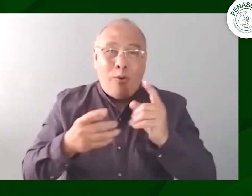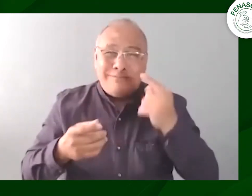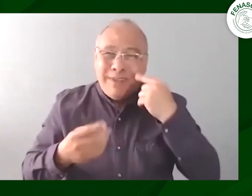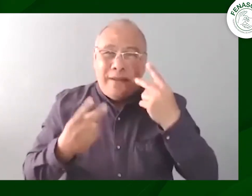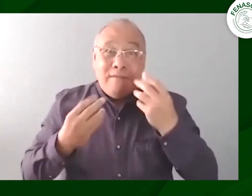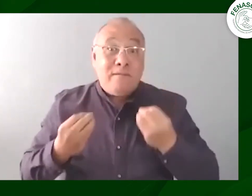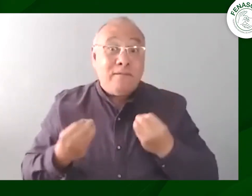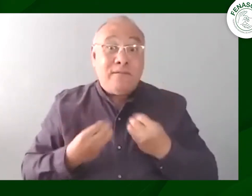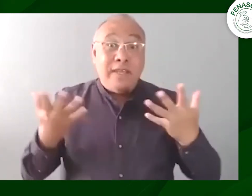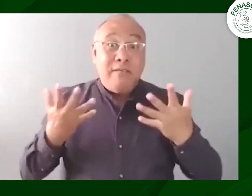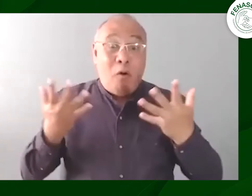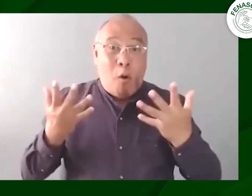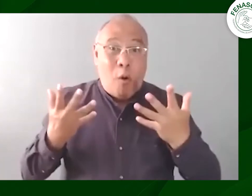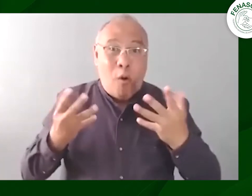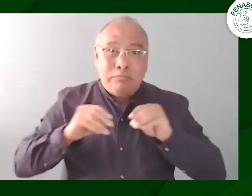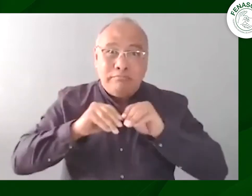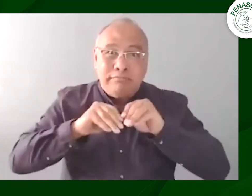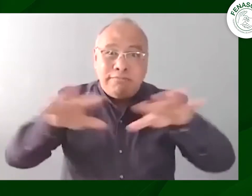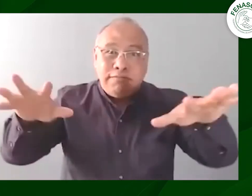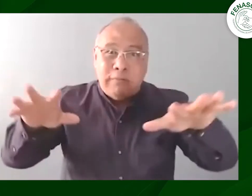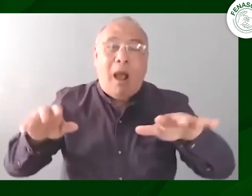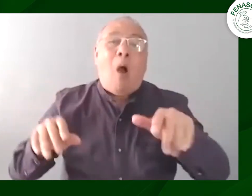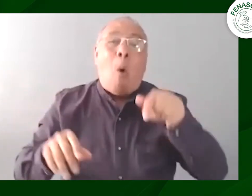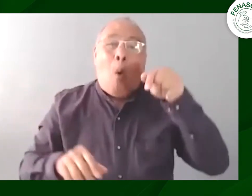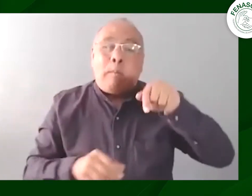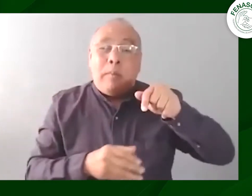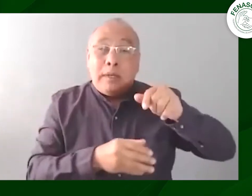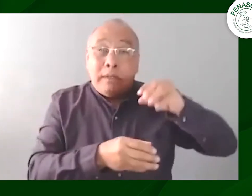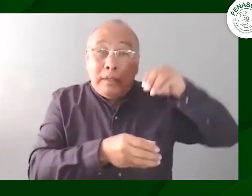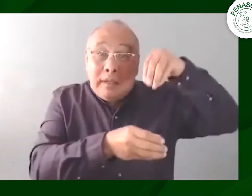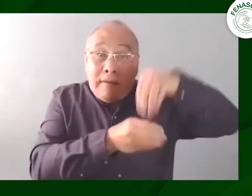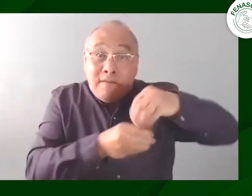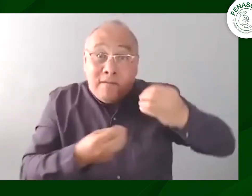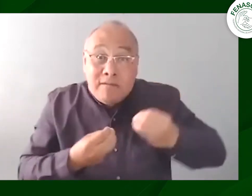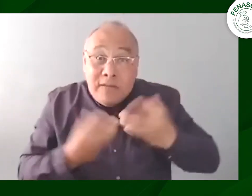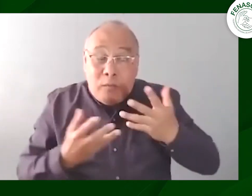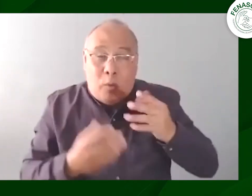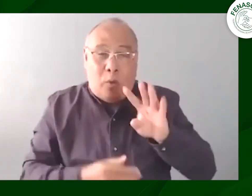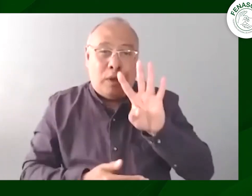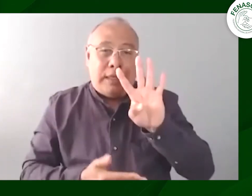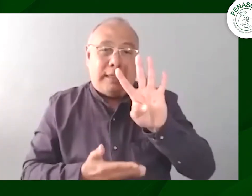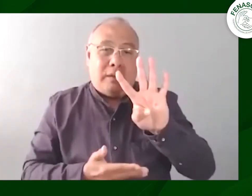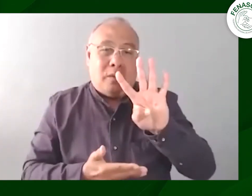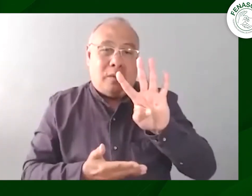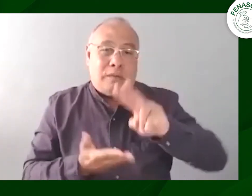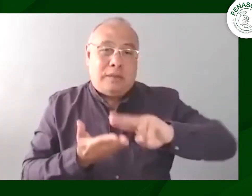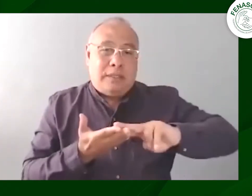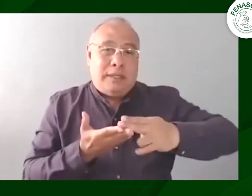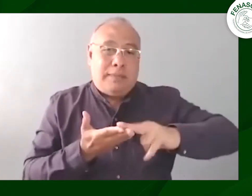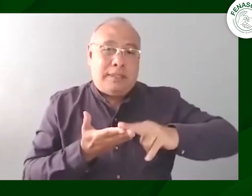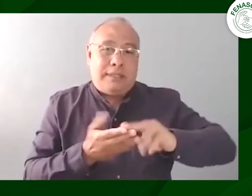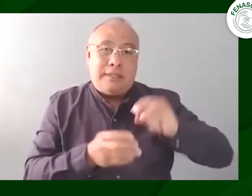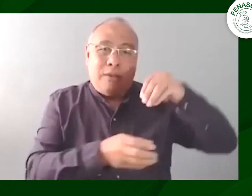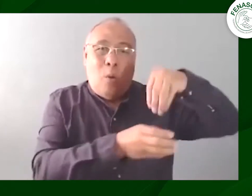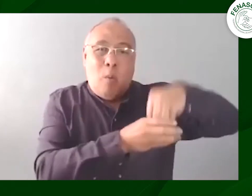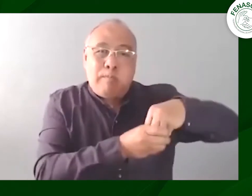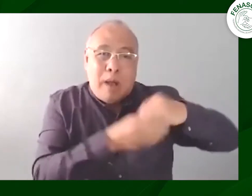personería requiriera tal vez ustedes vieron que parte de ese facebook live que se hizo desde